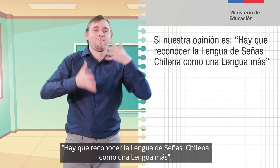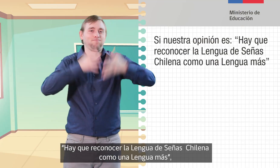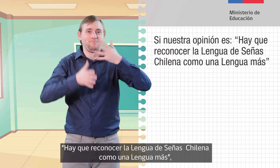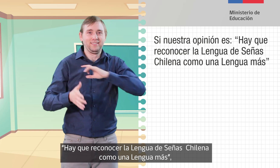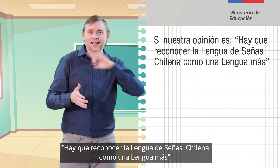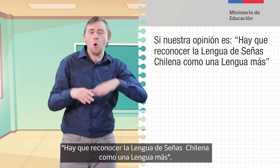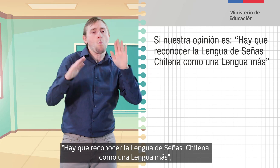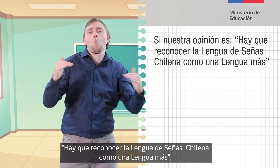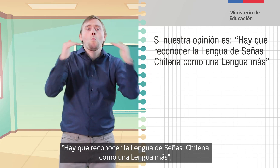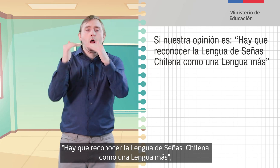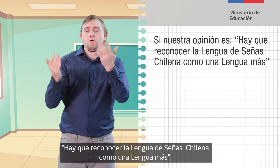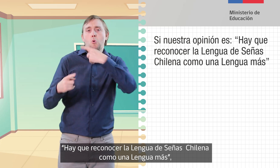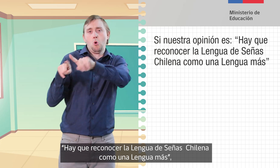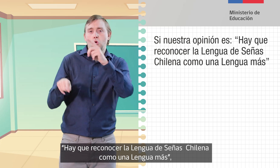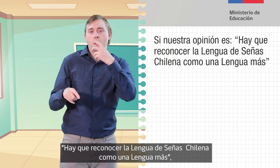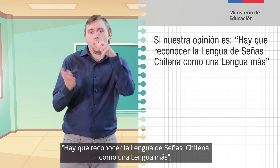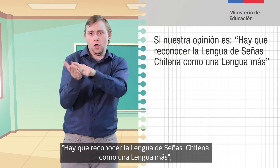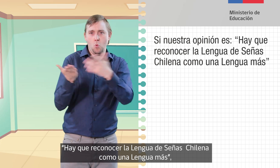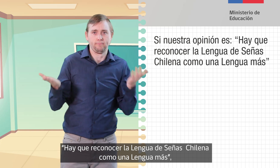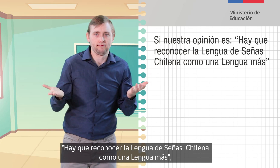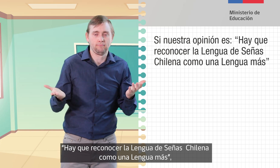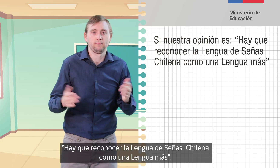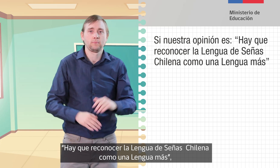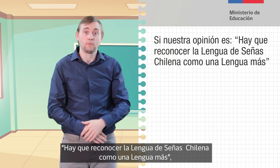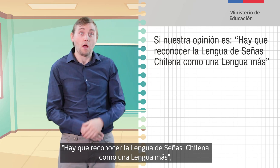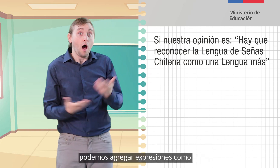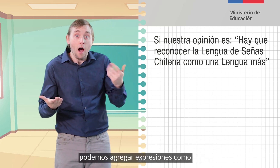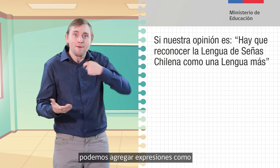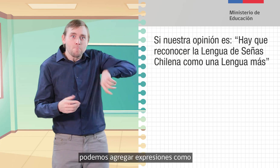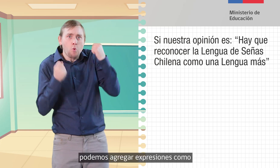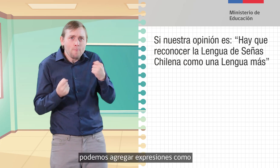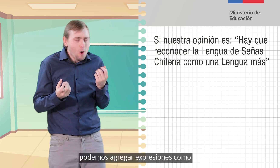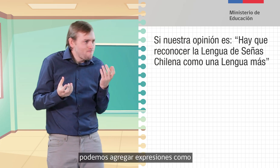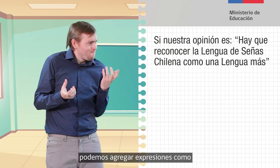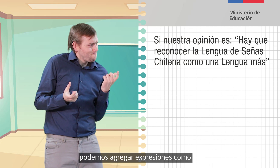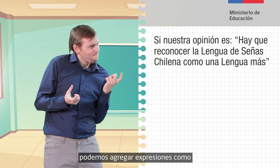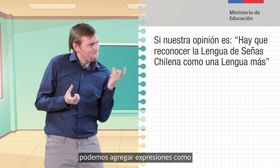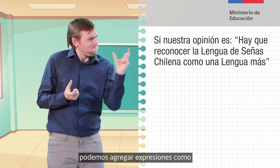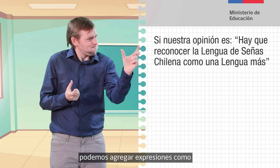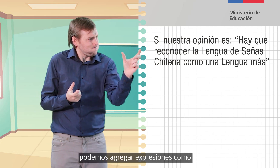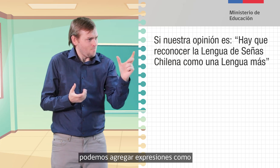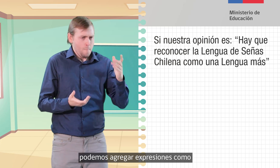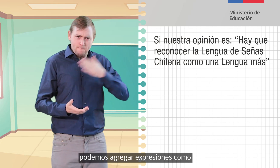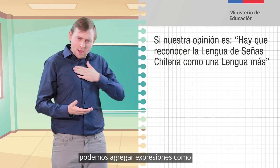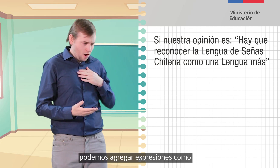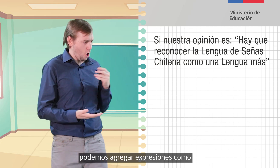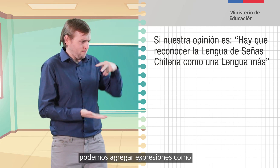reconocer la lengua de señas chilena como una lengua más, podemos agregar expresiones como es necesario,